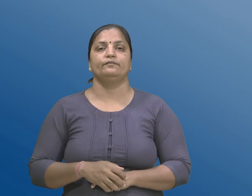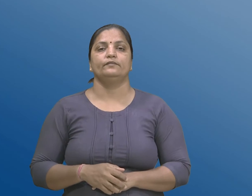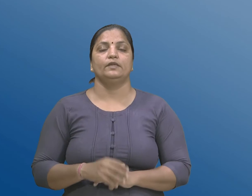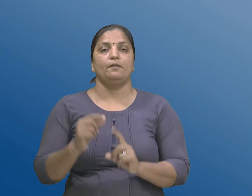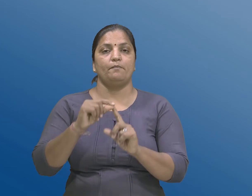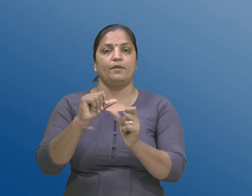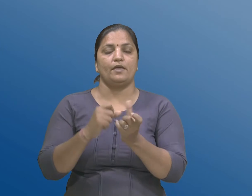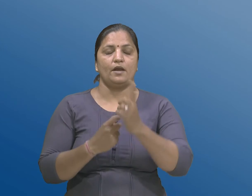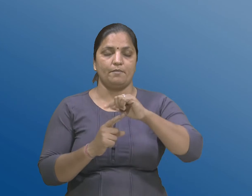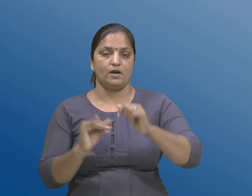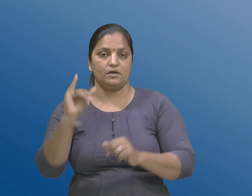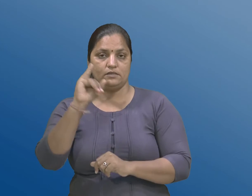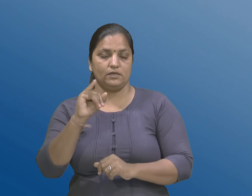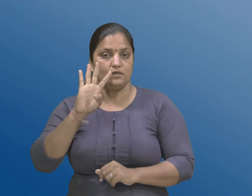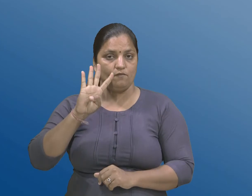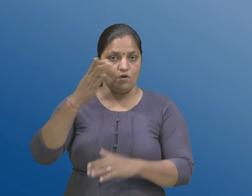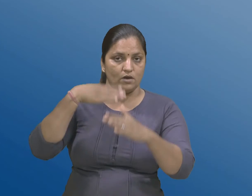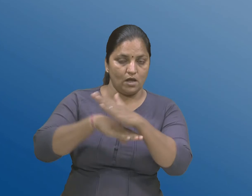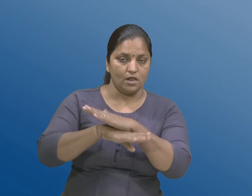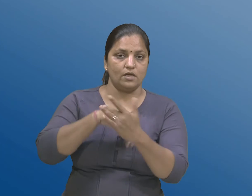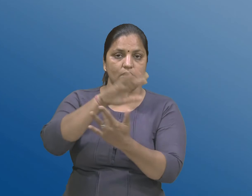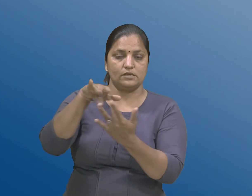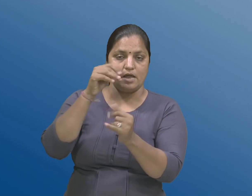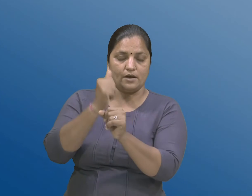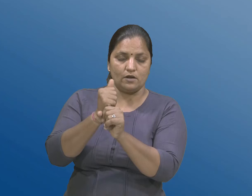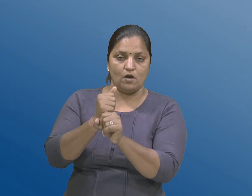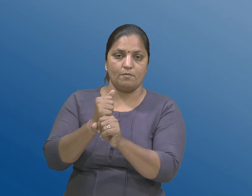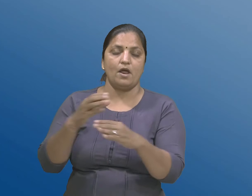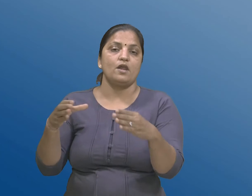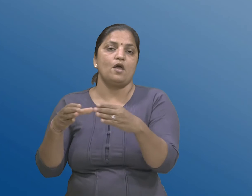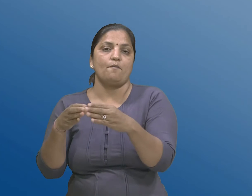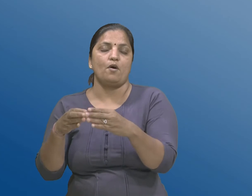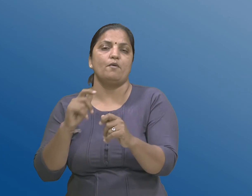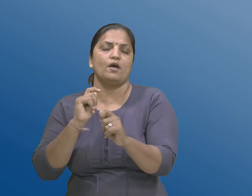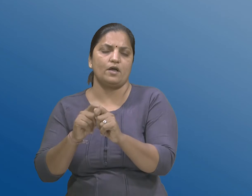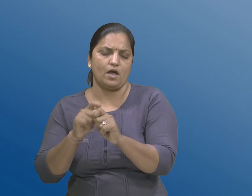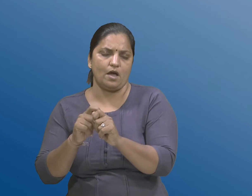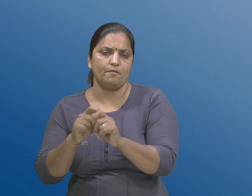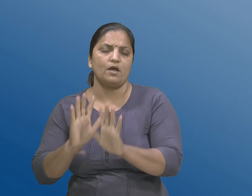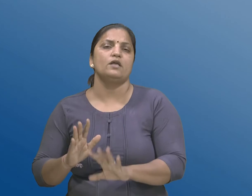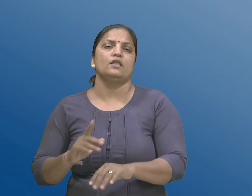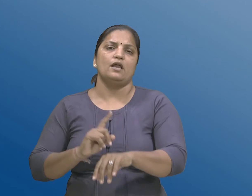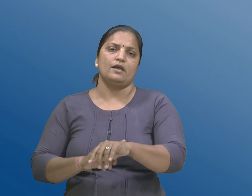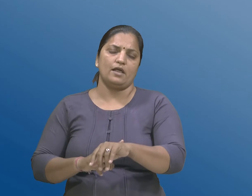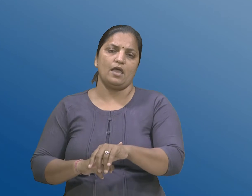हेठर केंद्रिय सलहकार बौड नी बैठक मां कामकाजना व्यवारों नी कारियरीती मांटेना नियमों